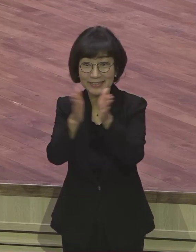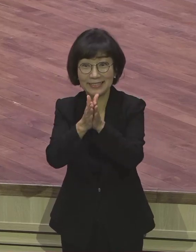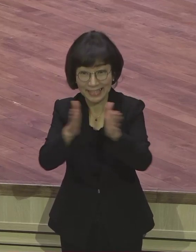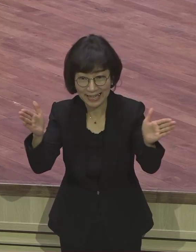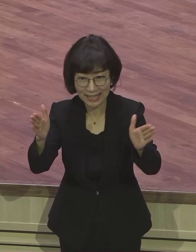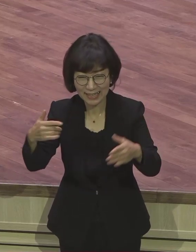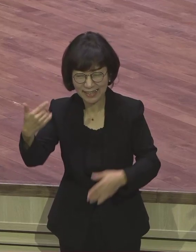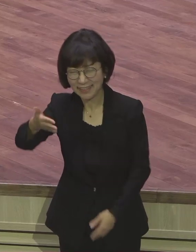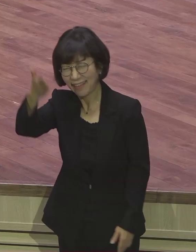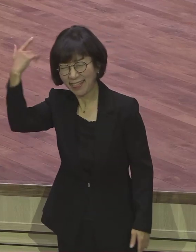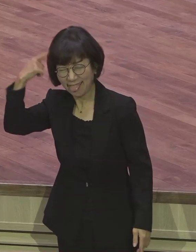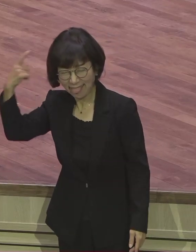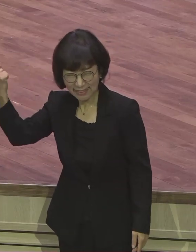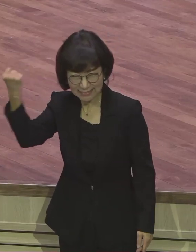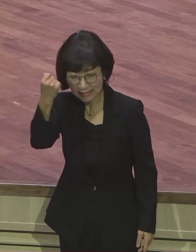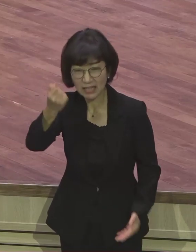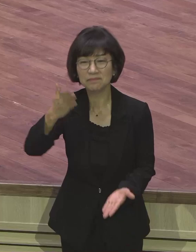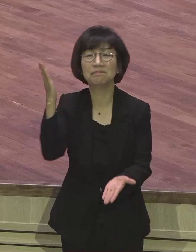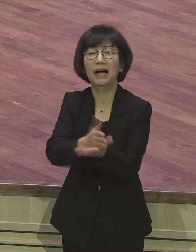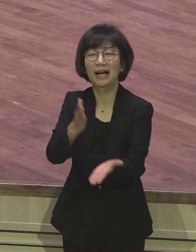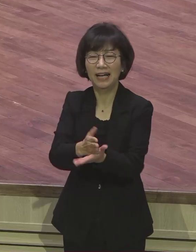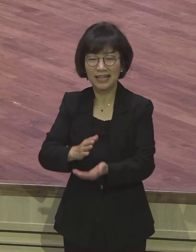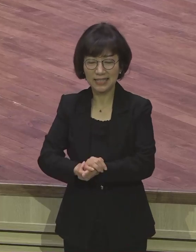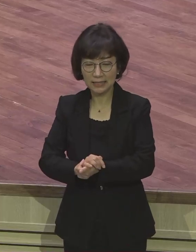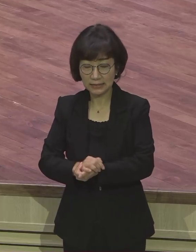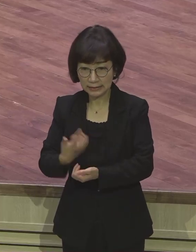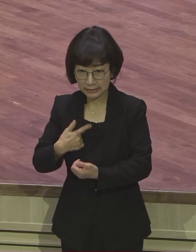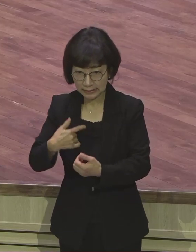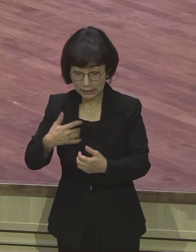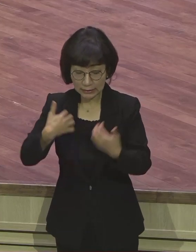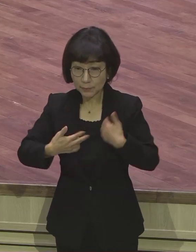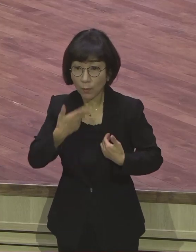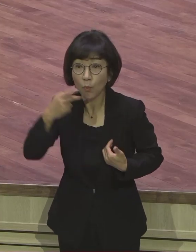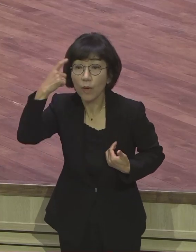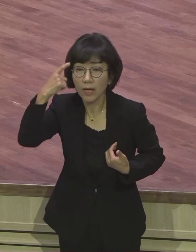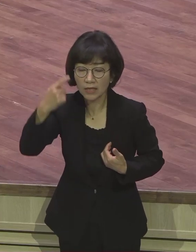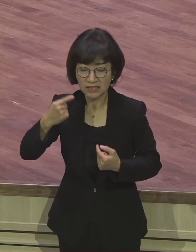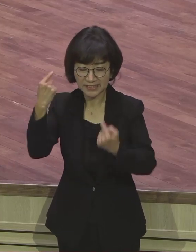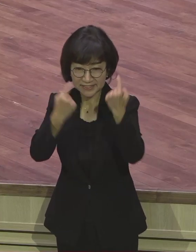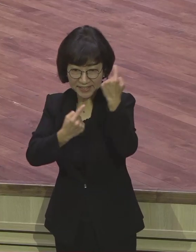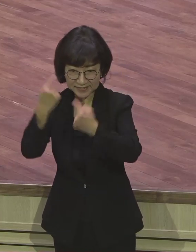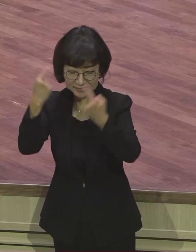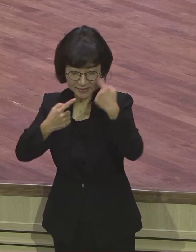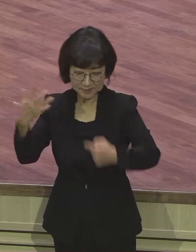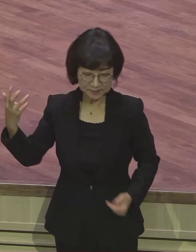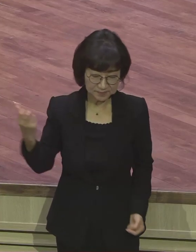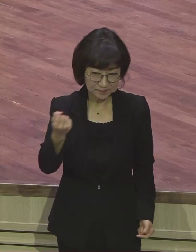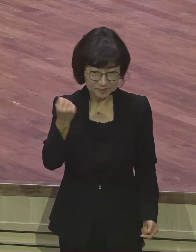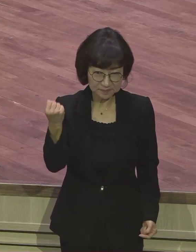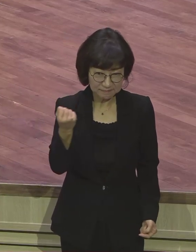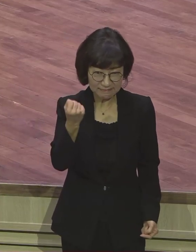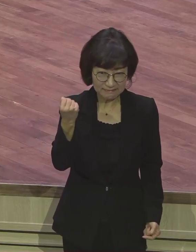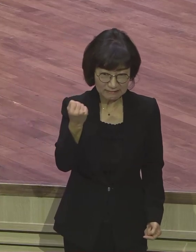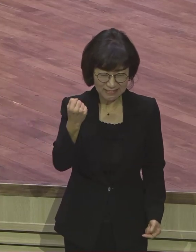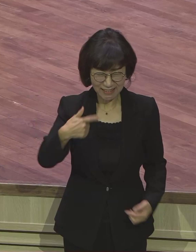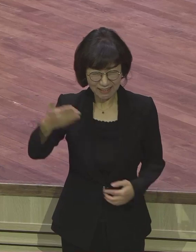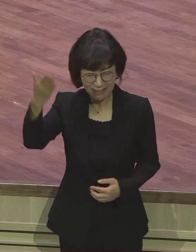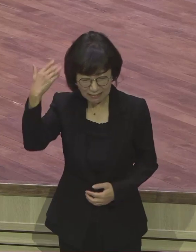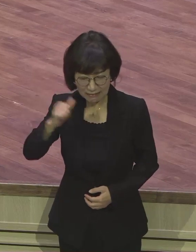왜 기뻄이 없냐. 상처가 많아서 그래요. 살아오면서 너무 어렵게 살아서 그래요. 밝은